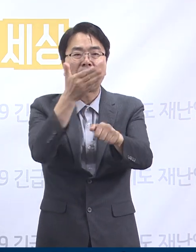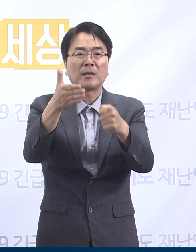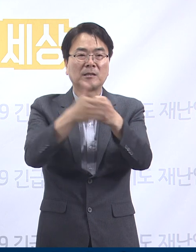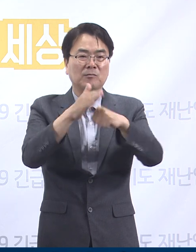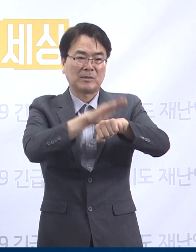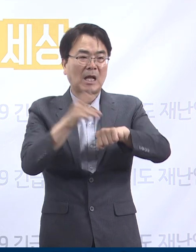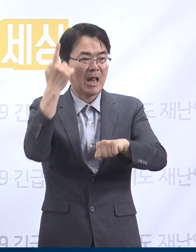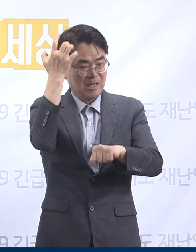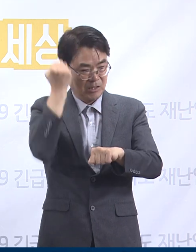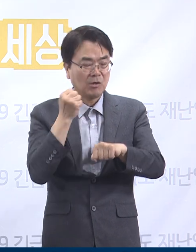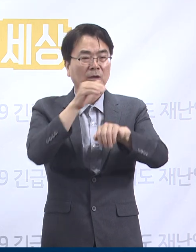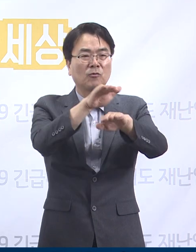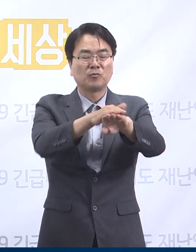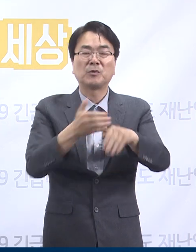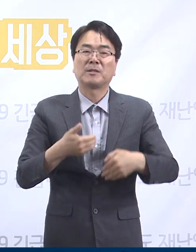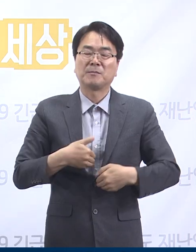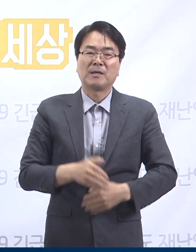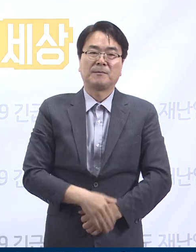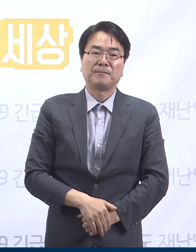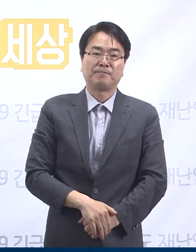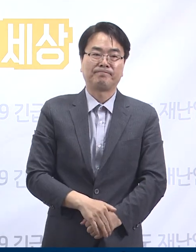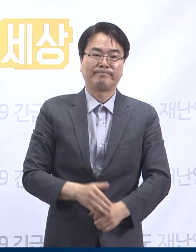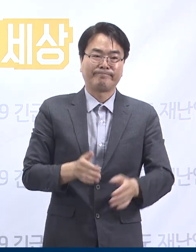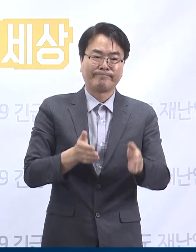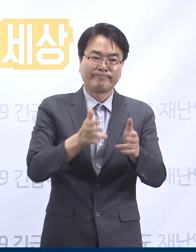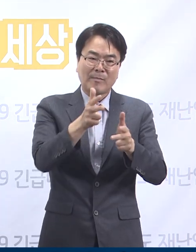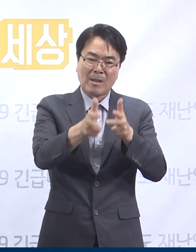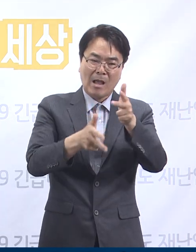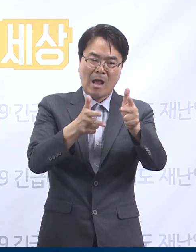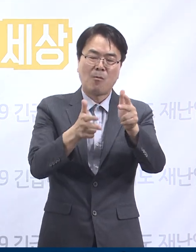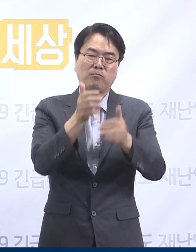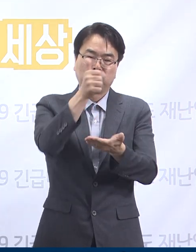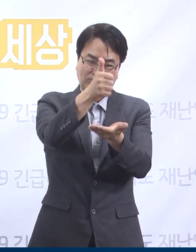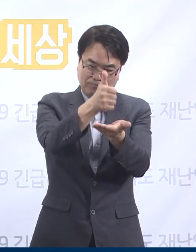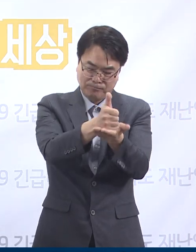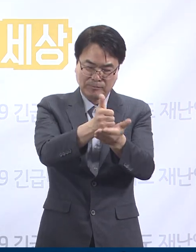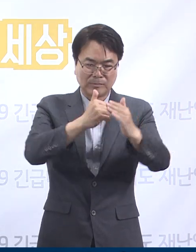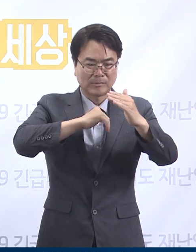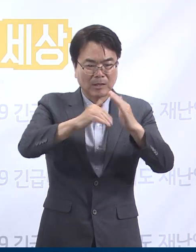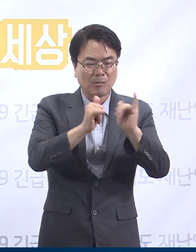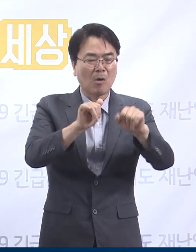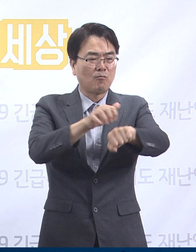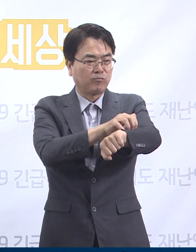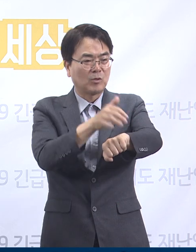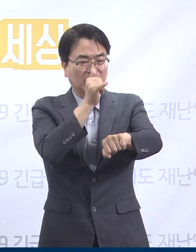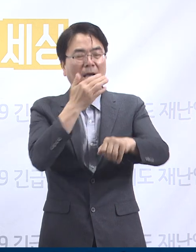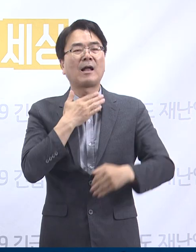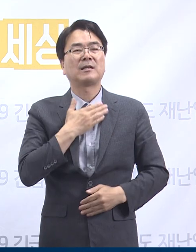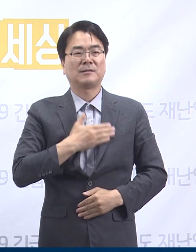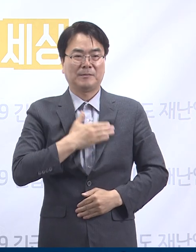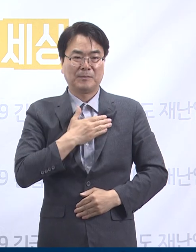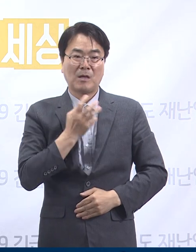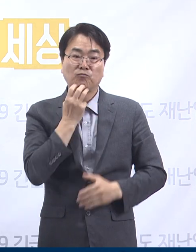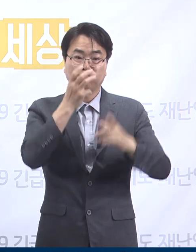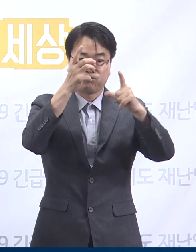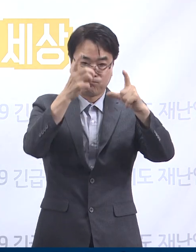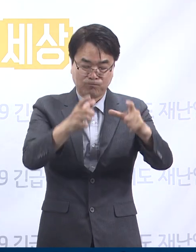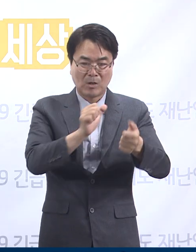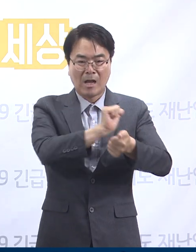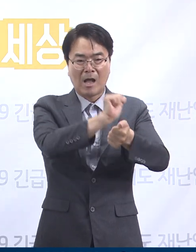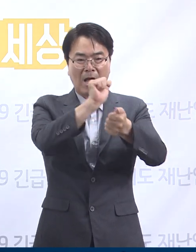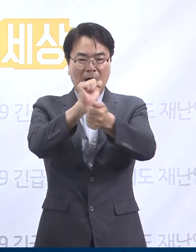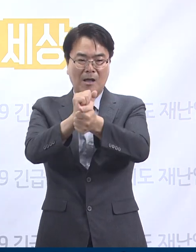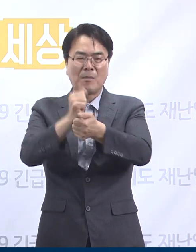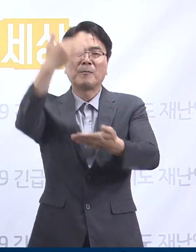유념하여 주시기 바랍니다. 영업주와 이용자 모두 불편함과 어려움이 있으시겠지만 수도권 지역사회 감염 확산